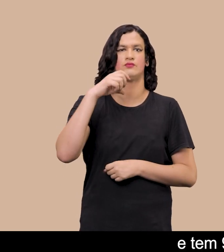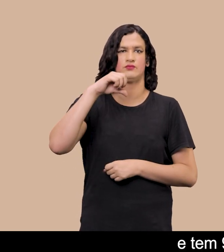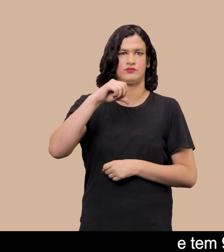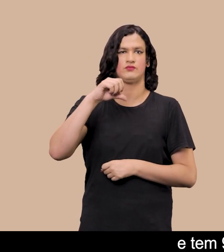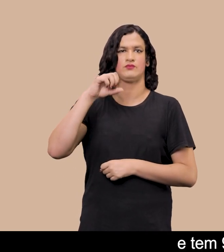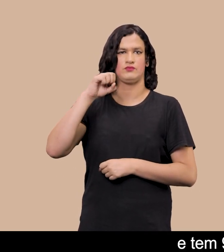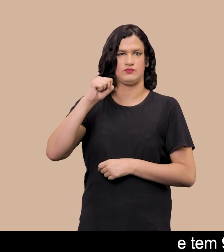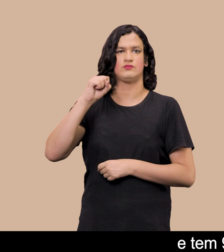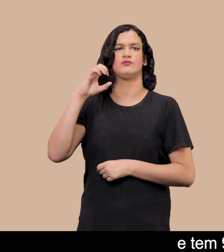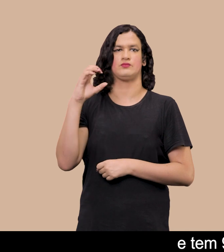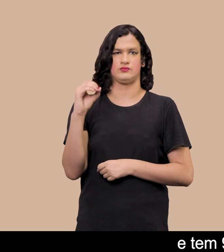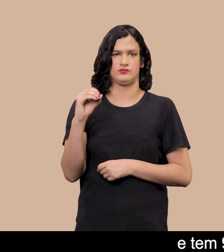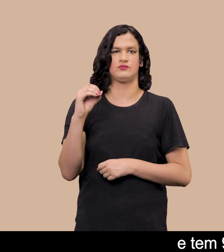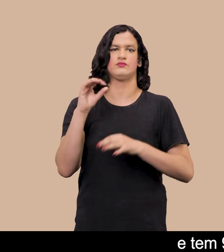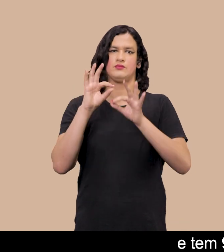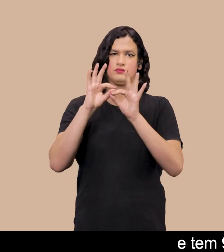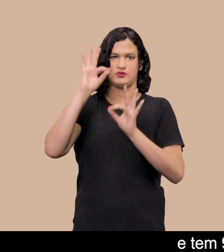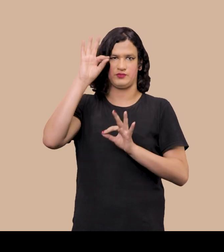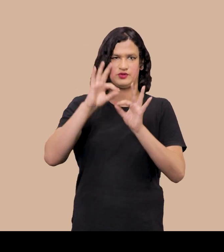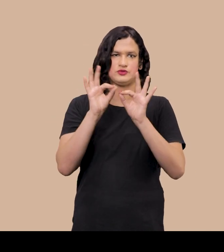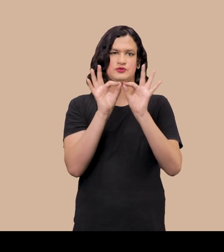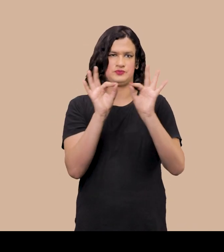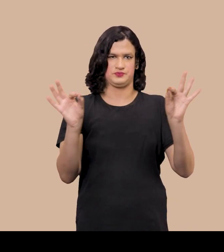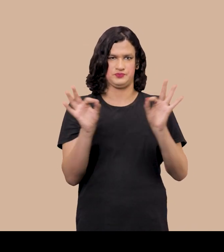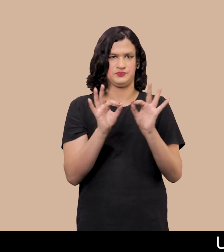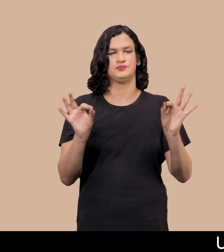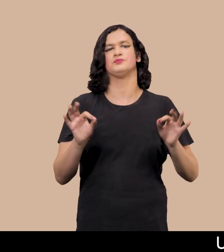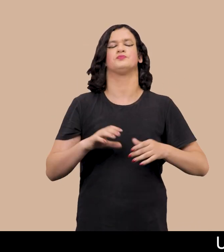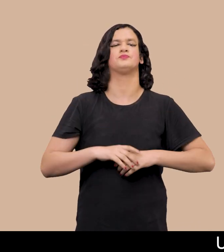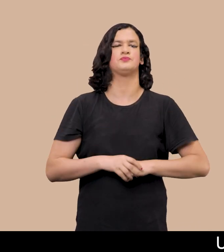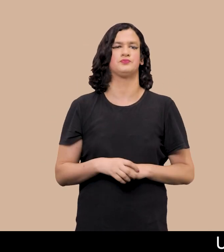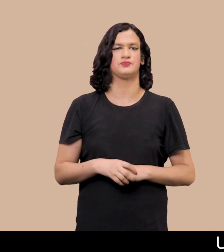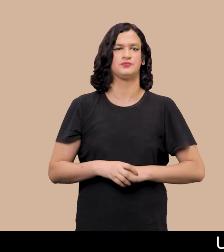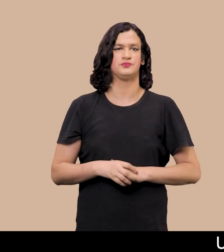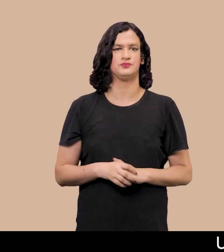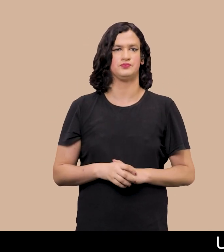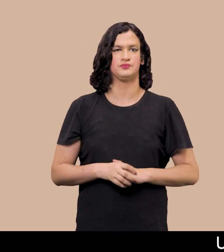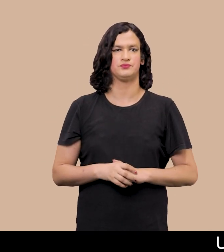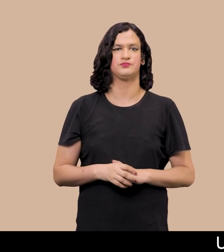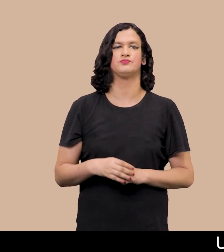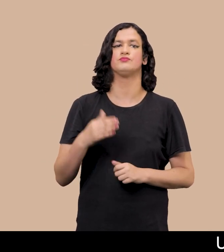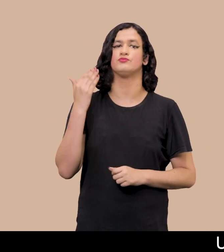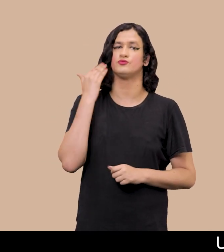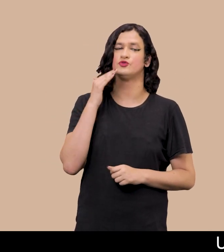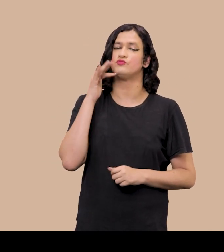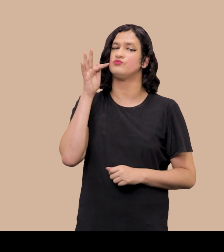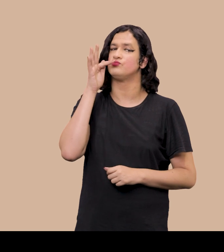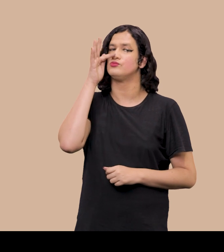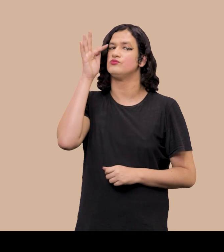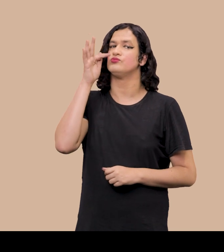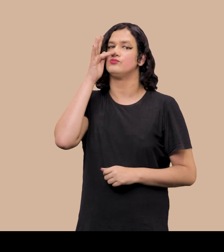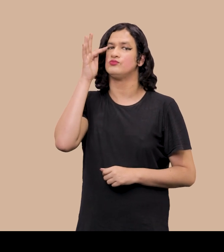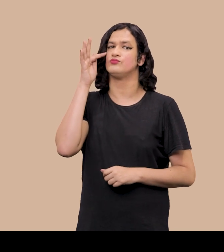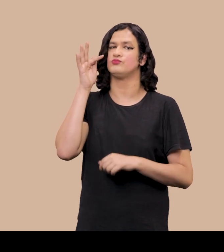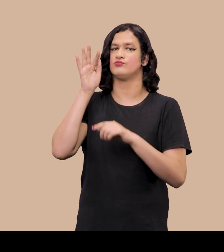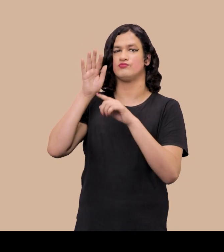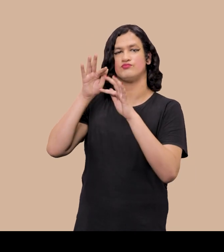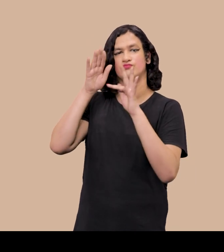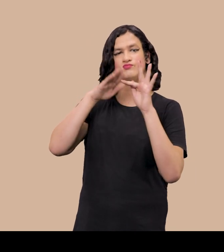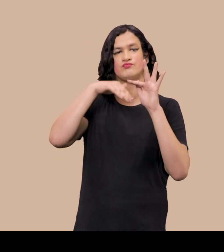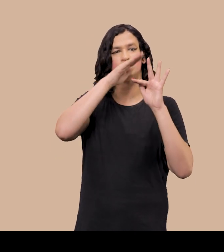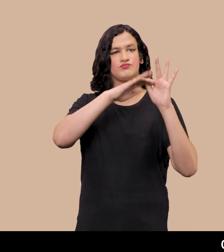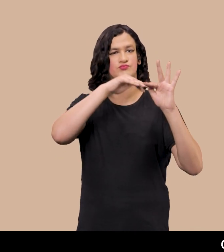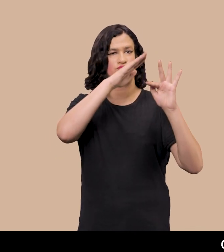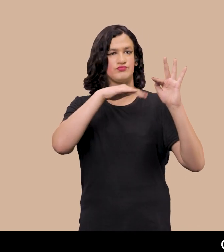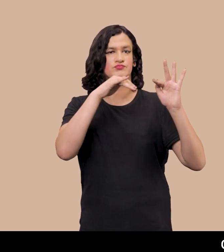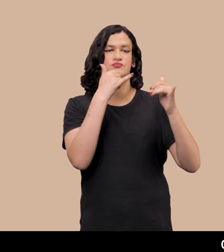centímetros de altura por 70 de largura Um buquê de rosas em tom suave de cor de rosa Pintadas de forma bastante